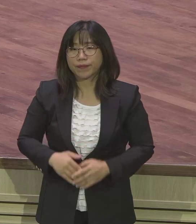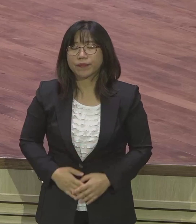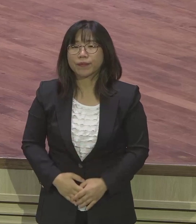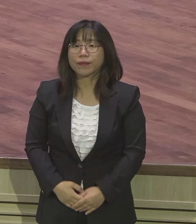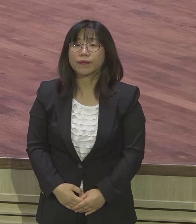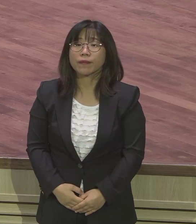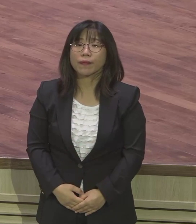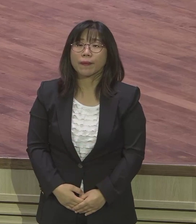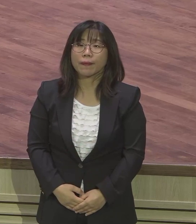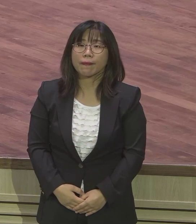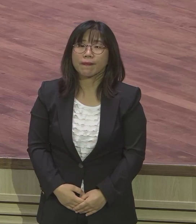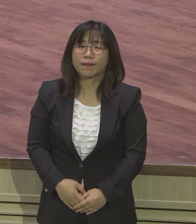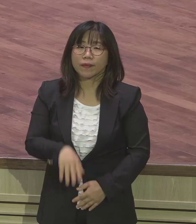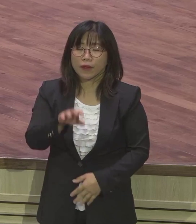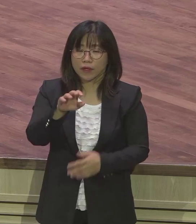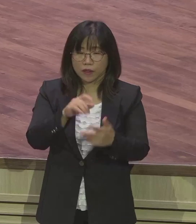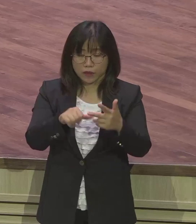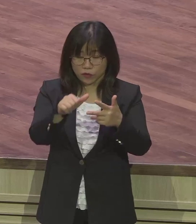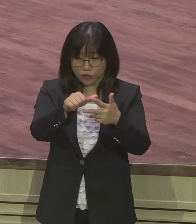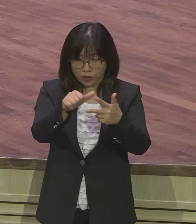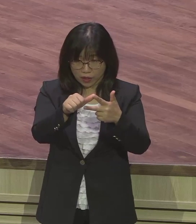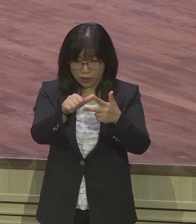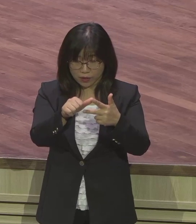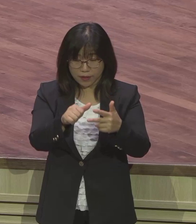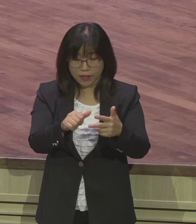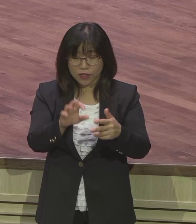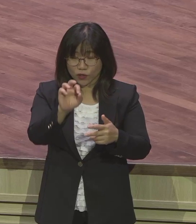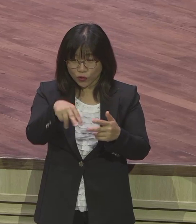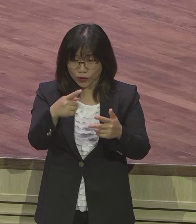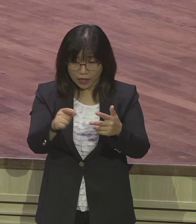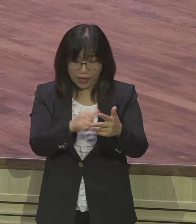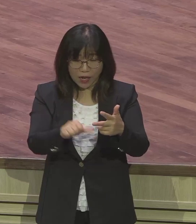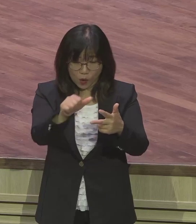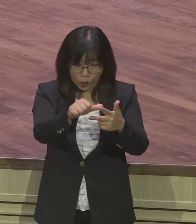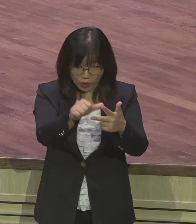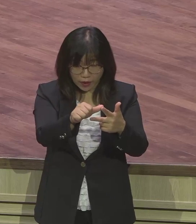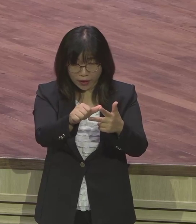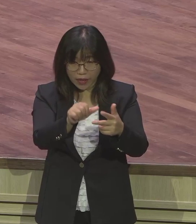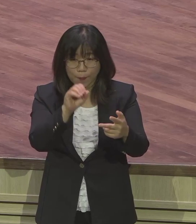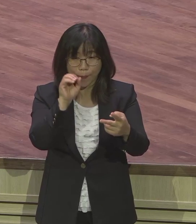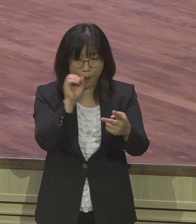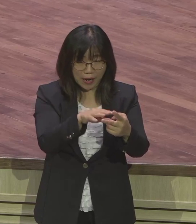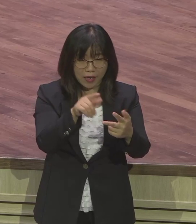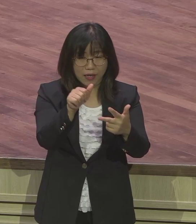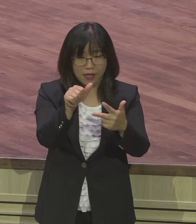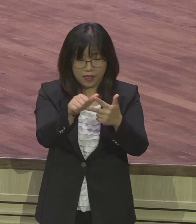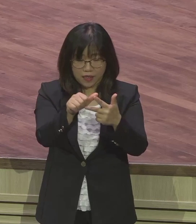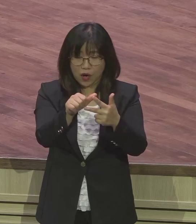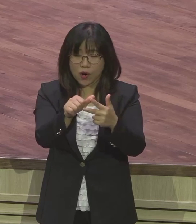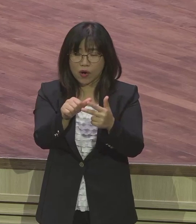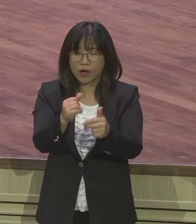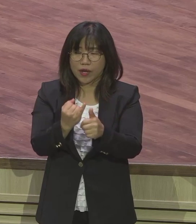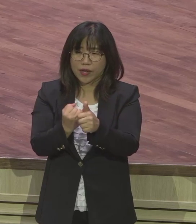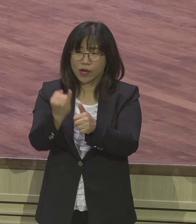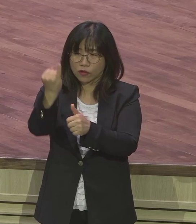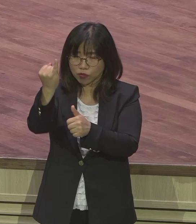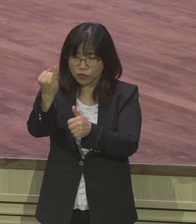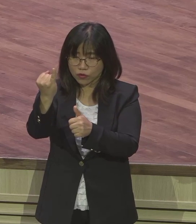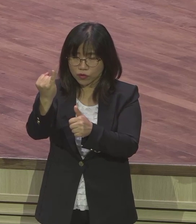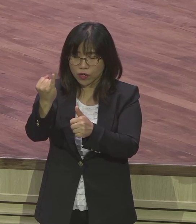유다가 온안에게 이르되 너 형수에게로 들어가서 남편의 아우된 본분을 행하여